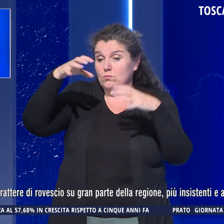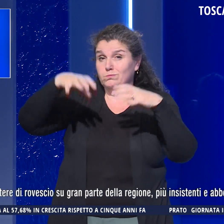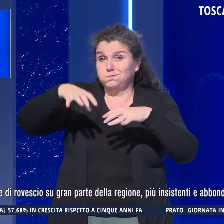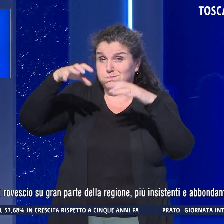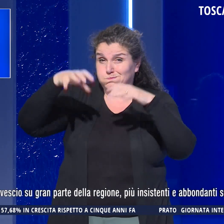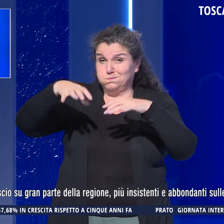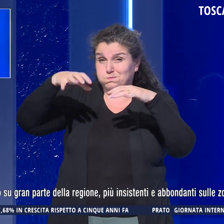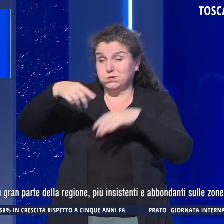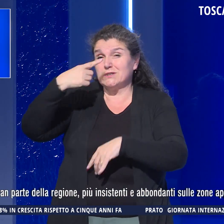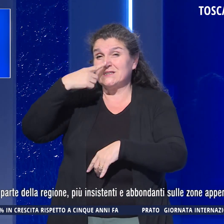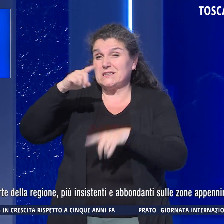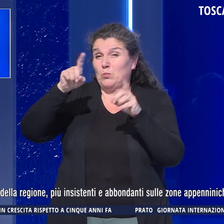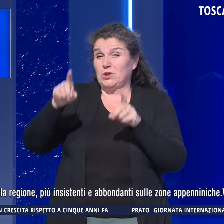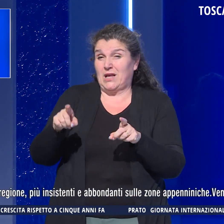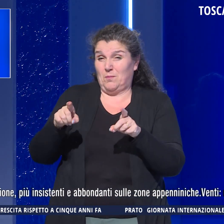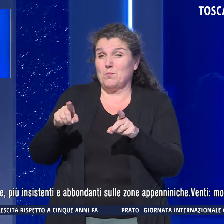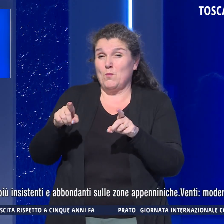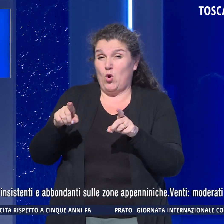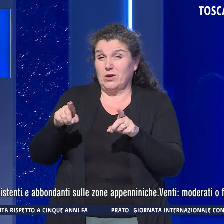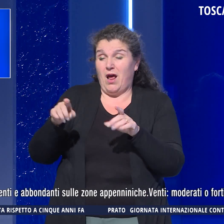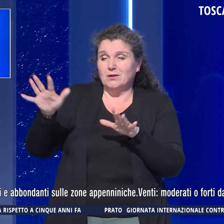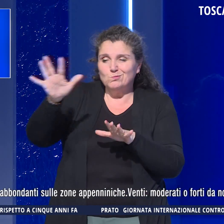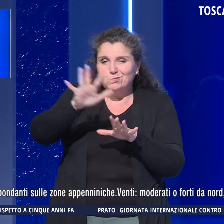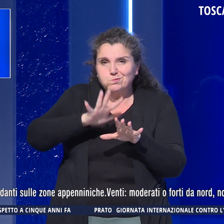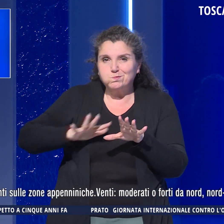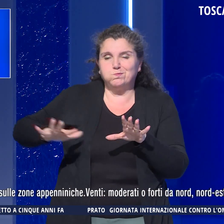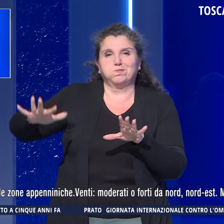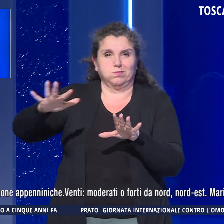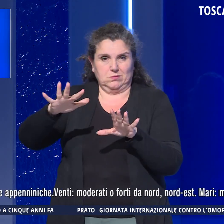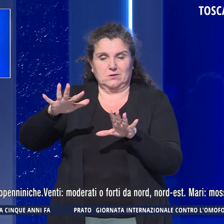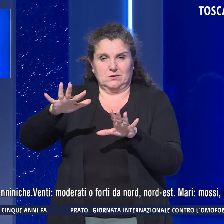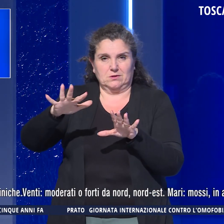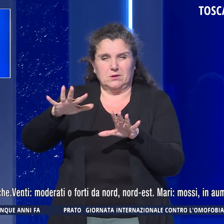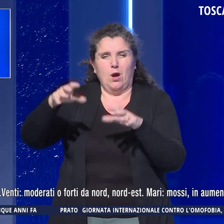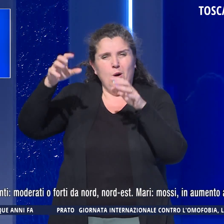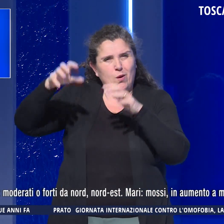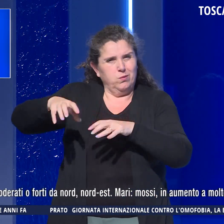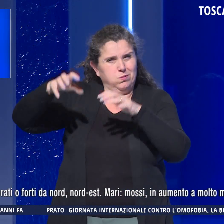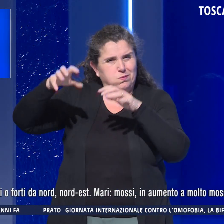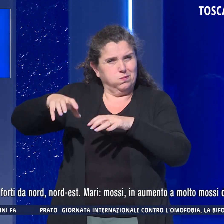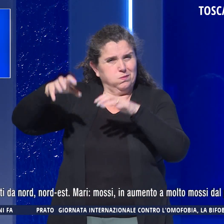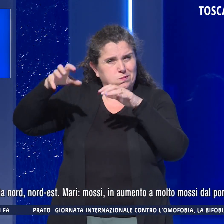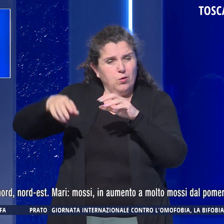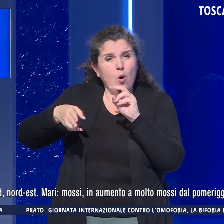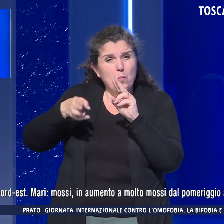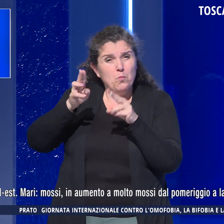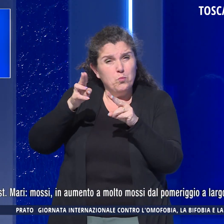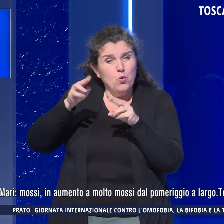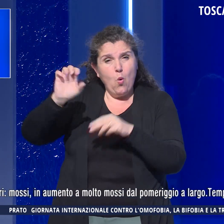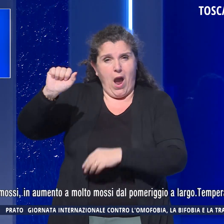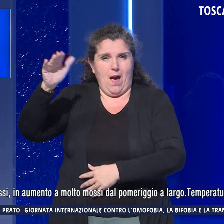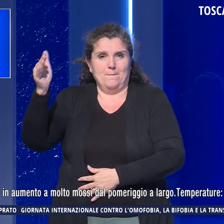anche a carattere di rovescio su gran parte della regione più insistenti e abbondanti sulle zone